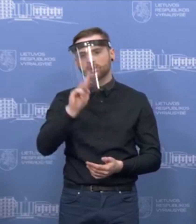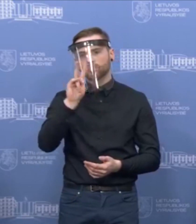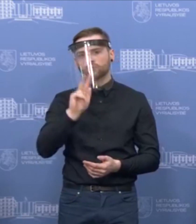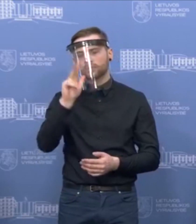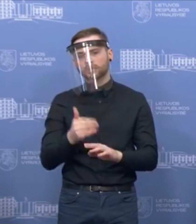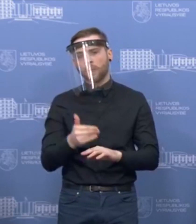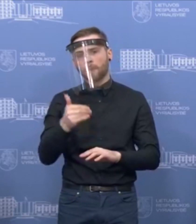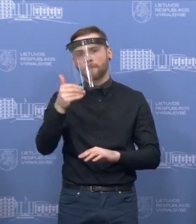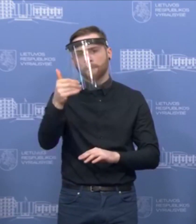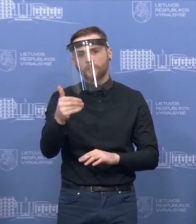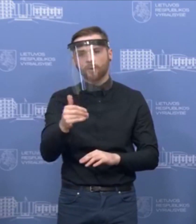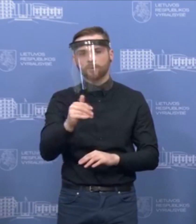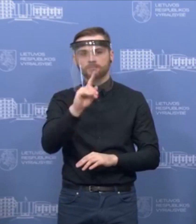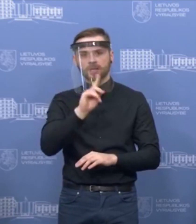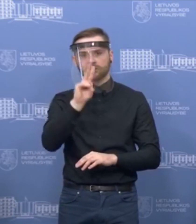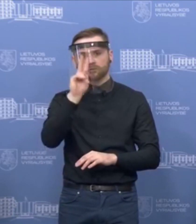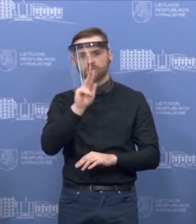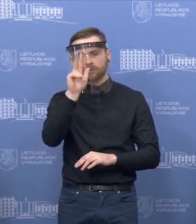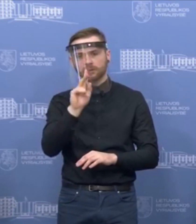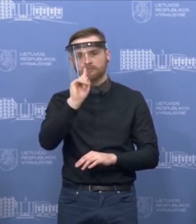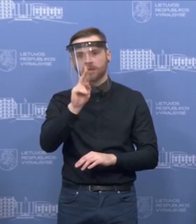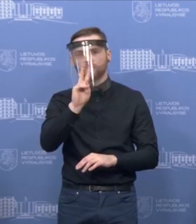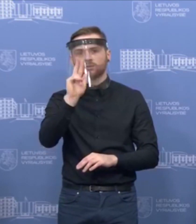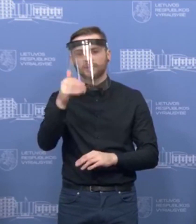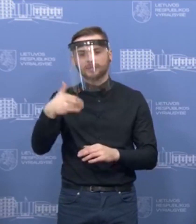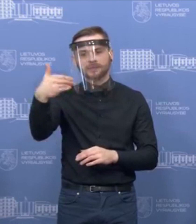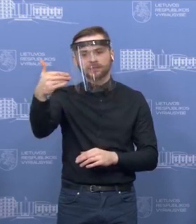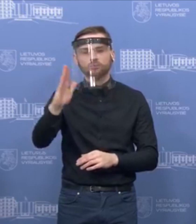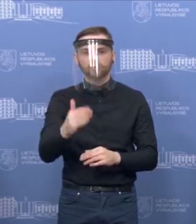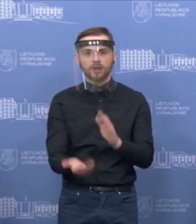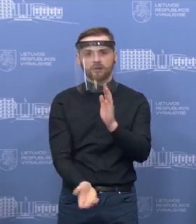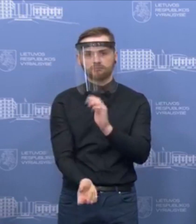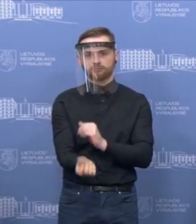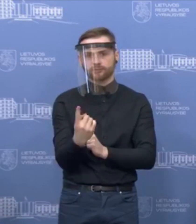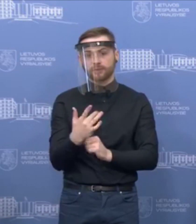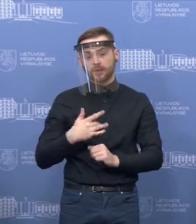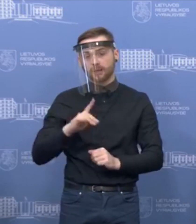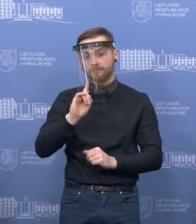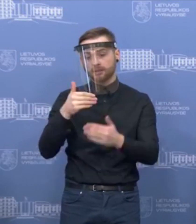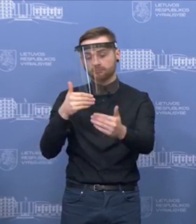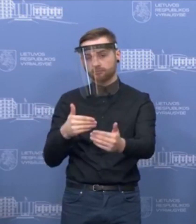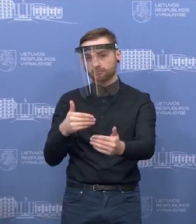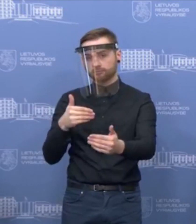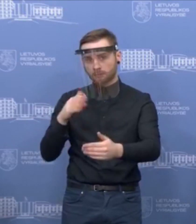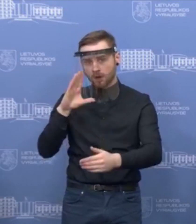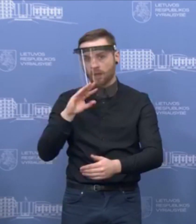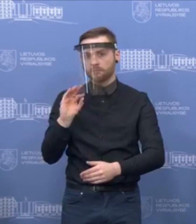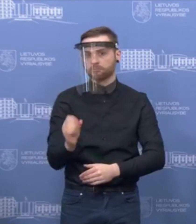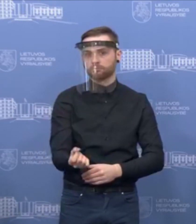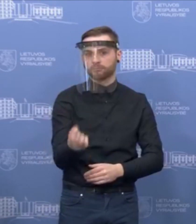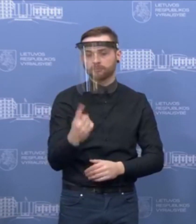keletos metų laikotarpio turėtų atsirasti, greičiausiai per metus. Ir tada